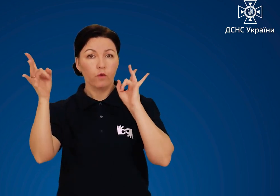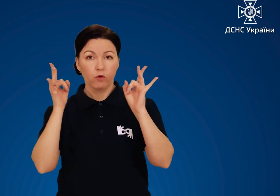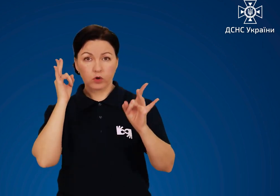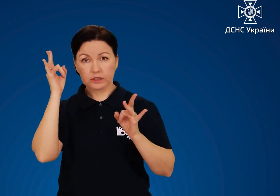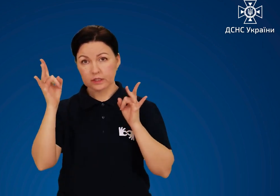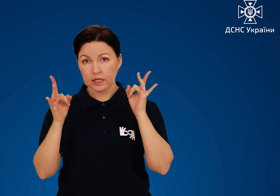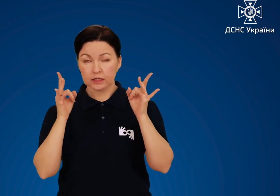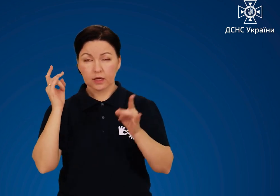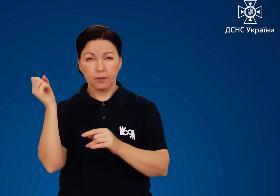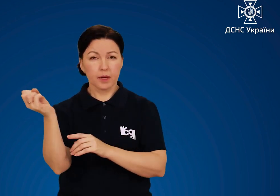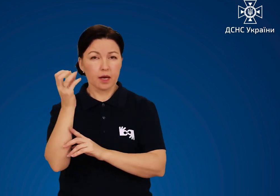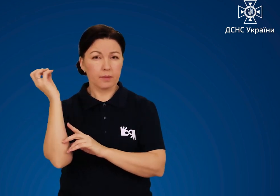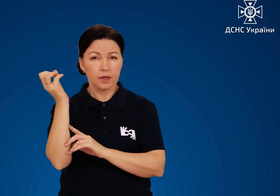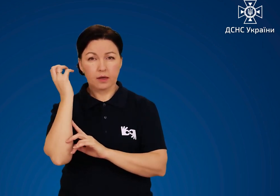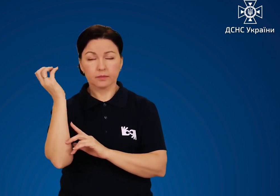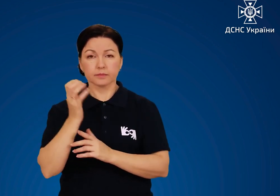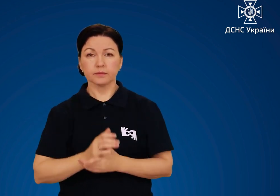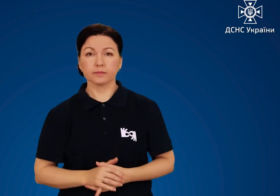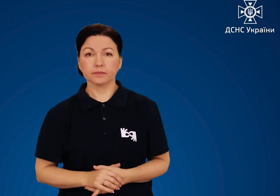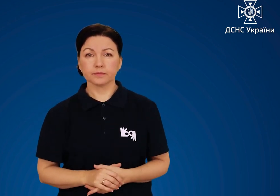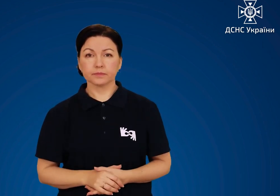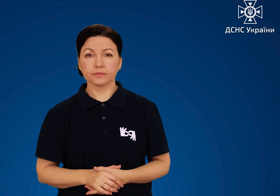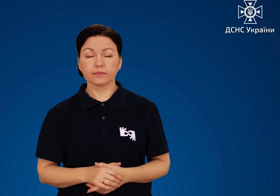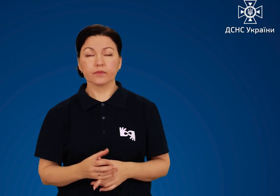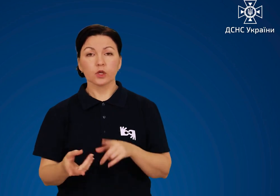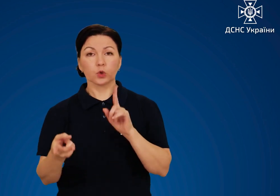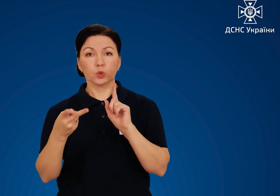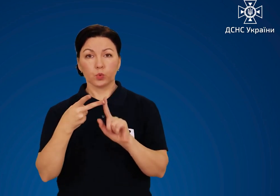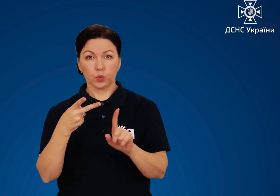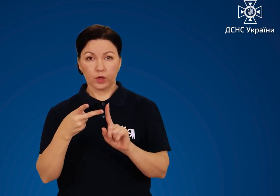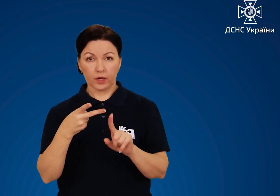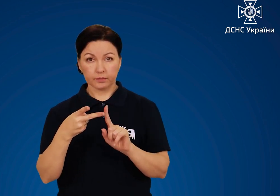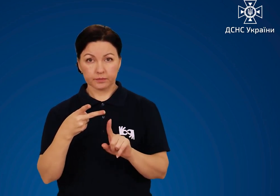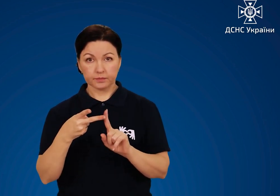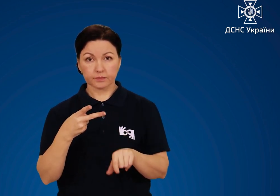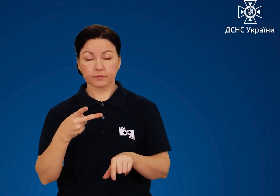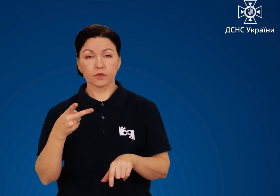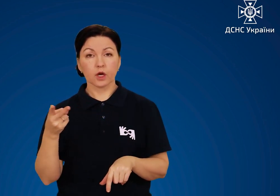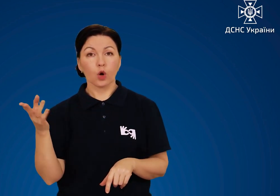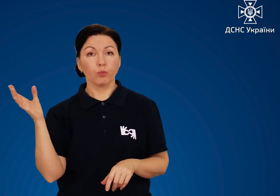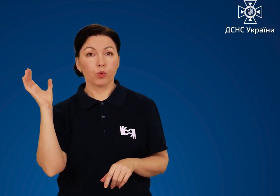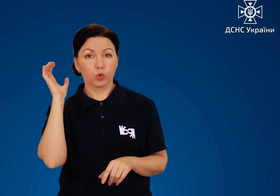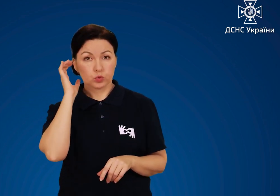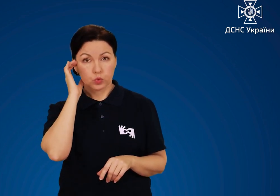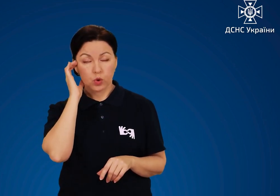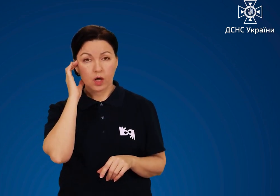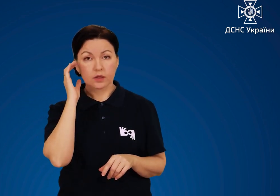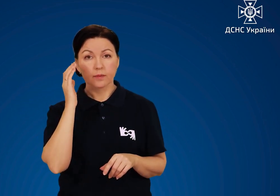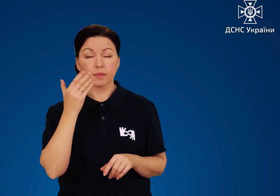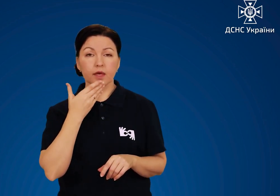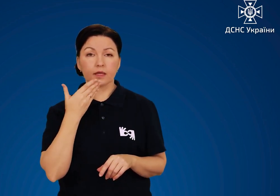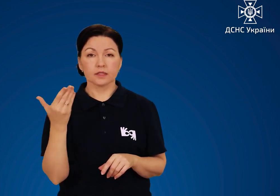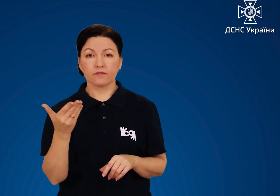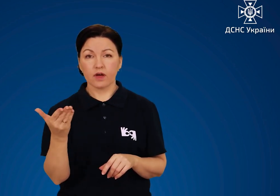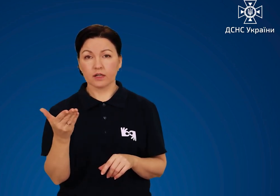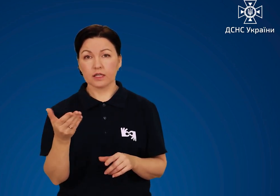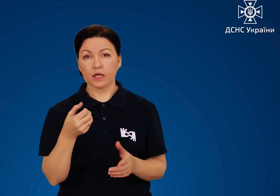сигналу – сирени. Друге. Прослухати звернення до